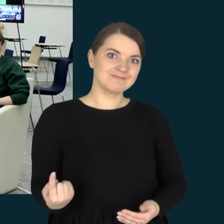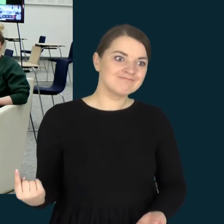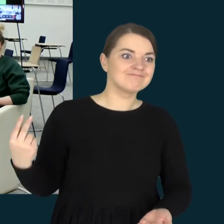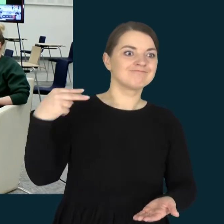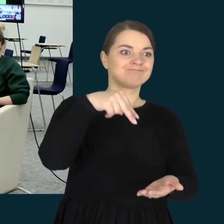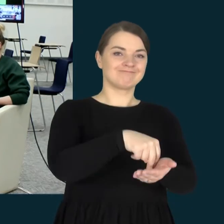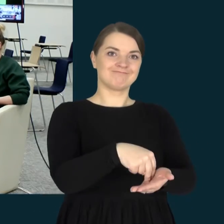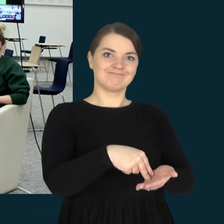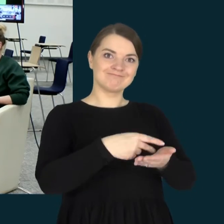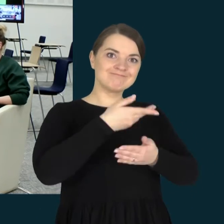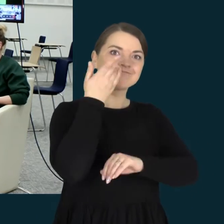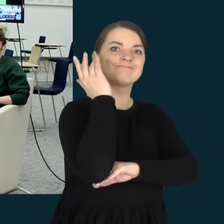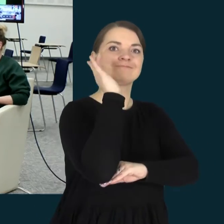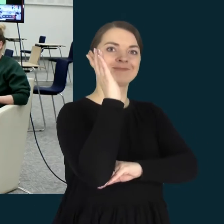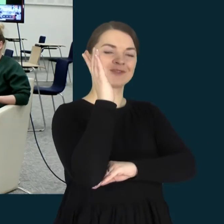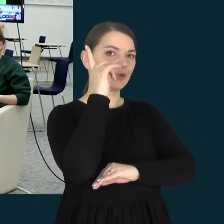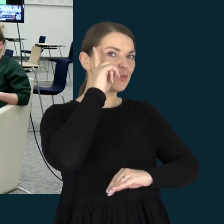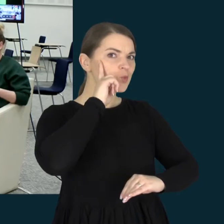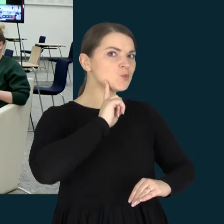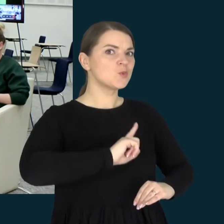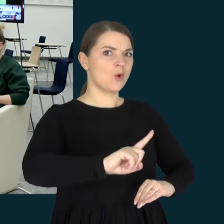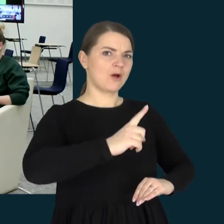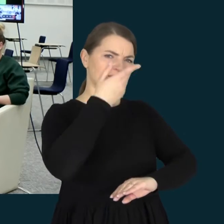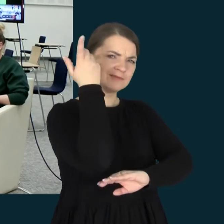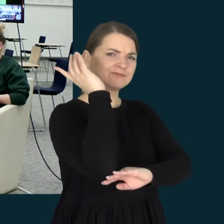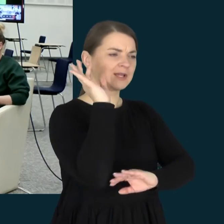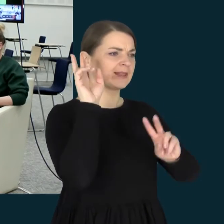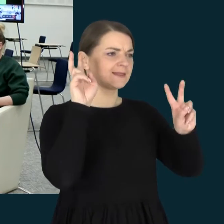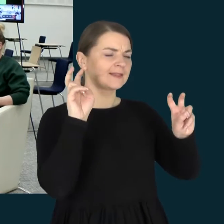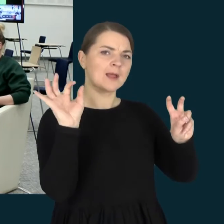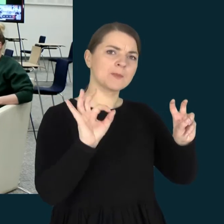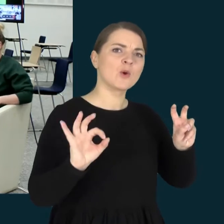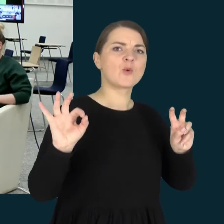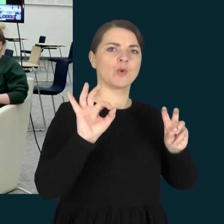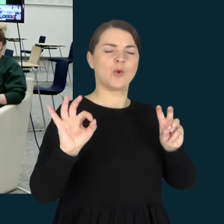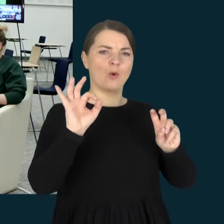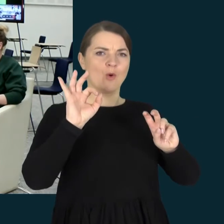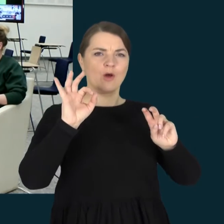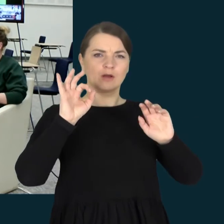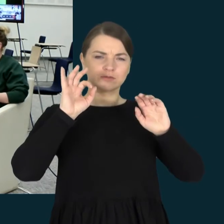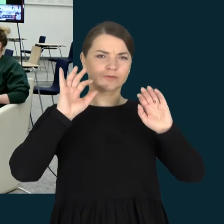noro kalbėti tokiamis temomis garsiai,